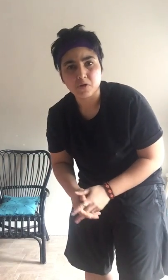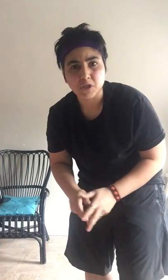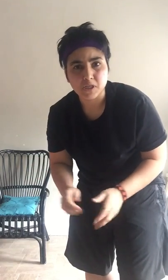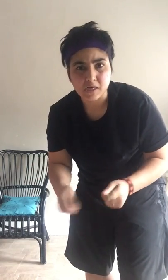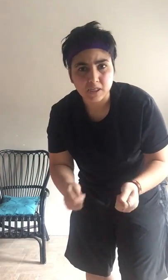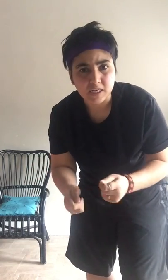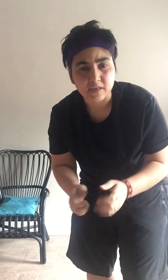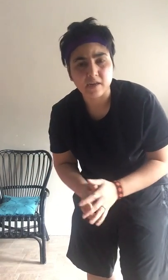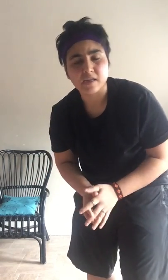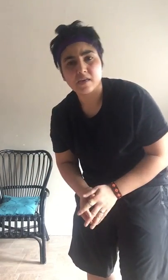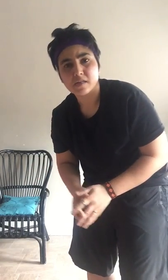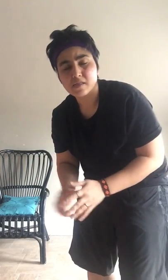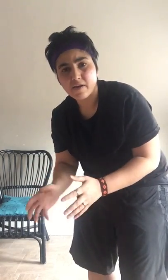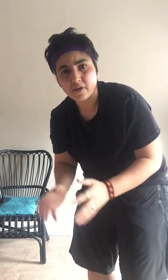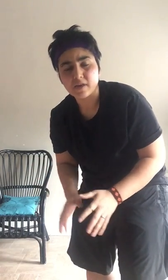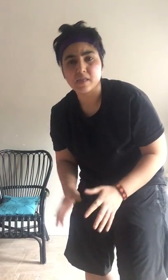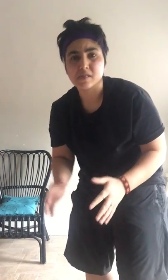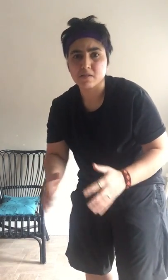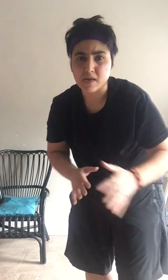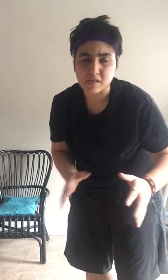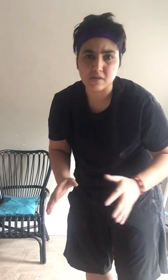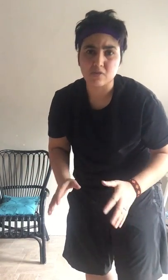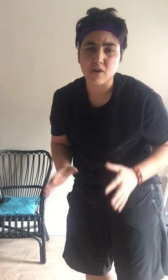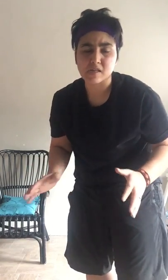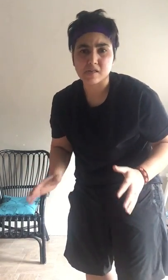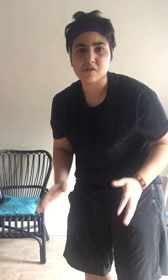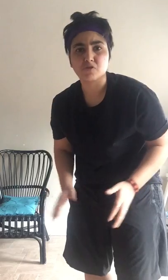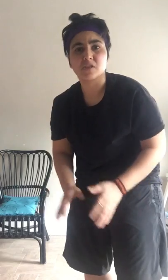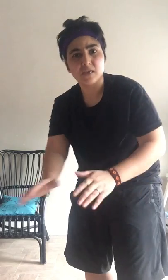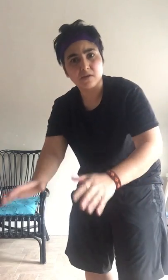नो एक्सराइज हो जाती है